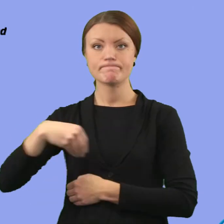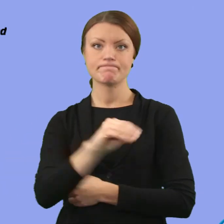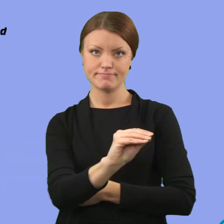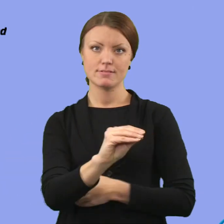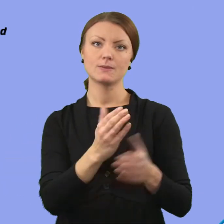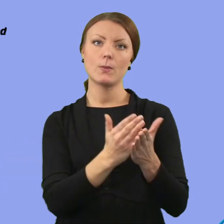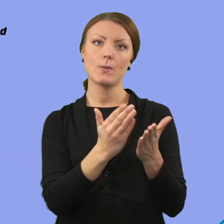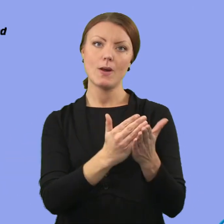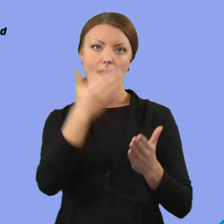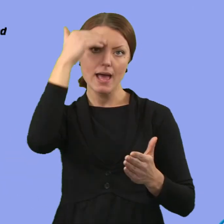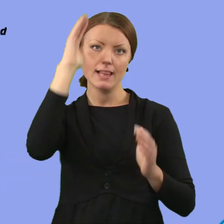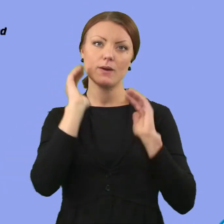till skola och äldreomsorg.